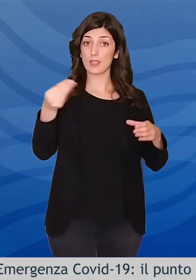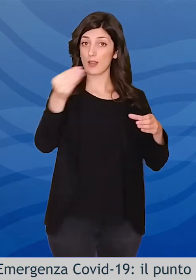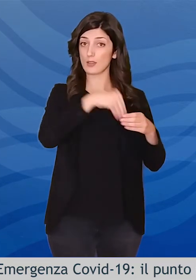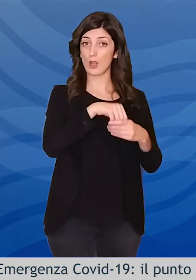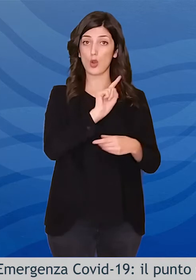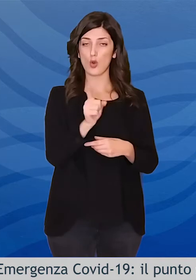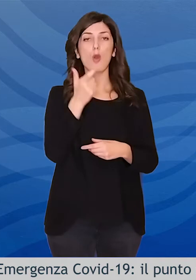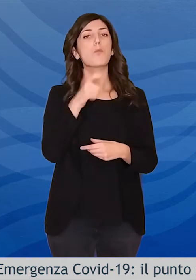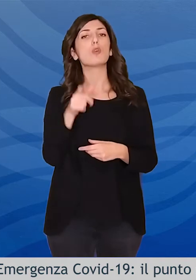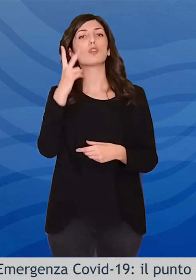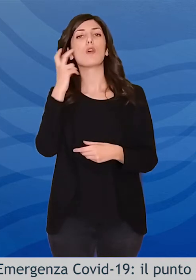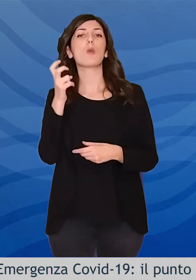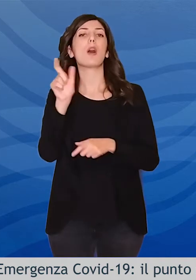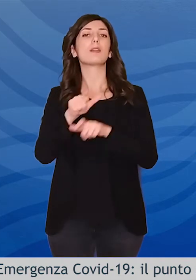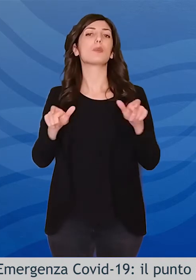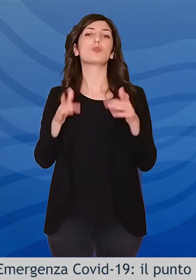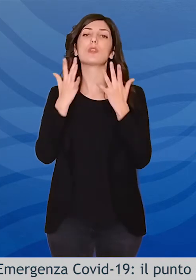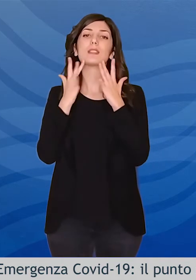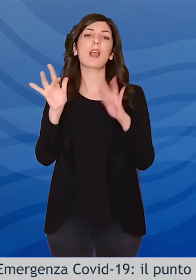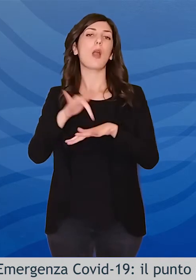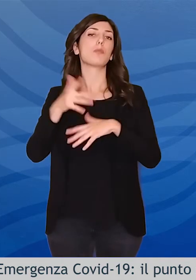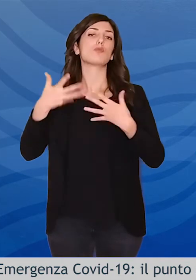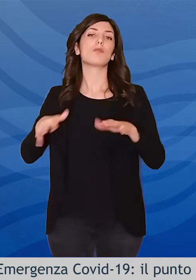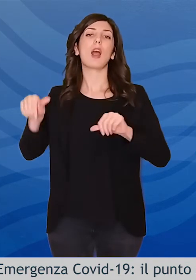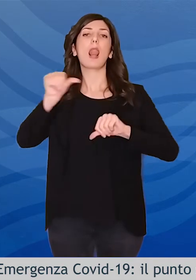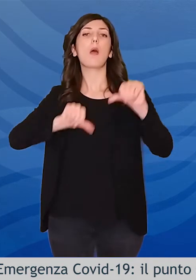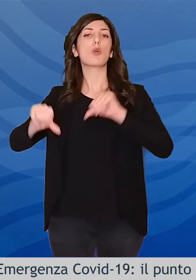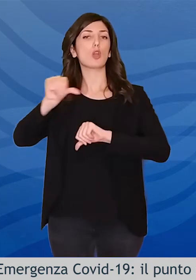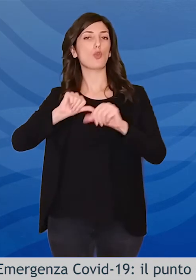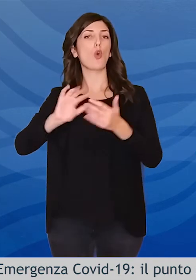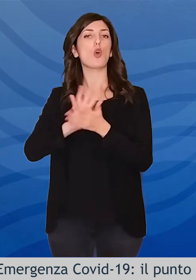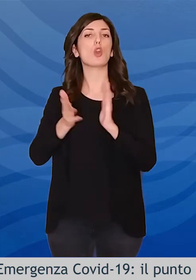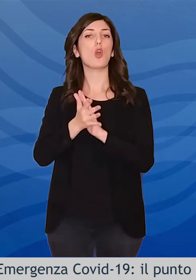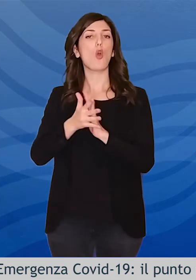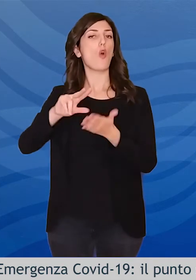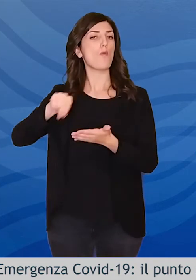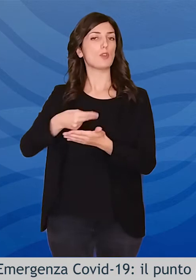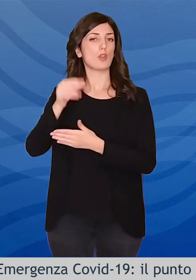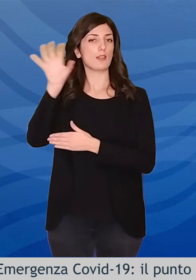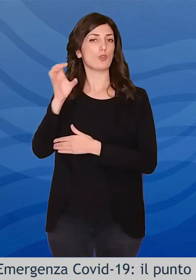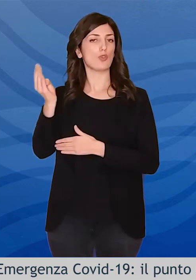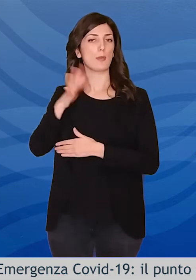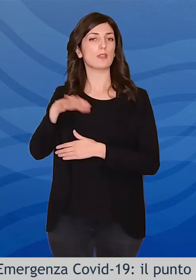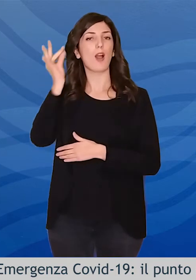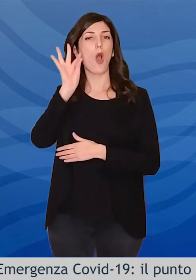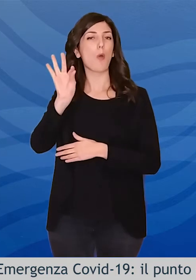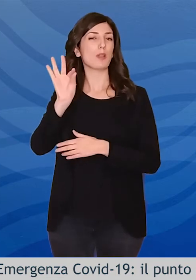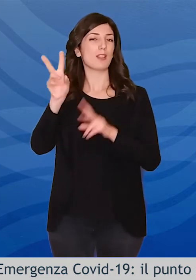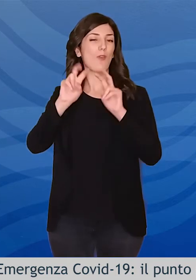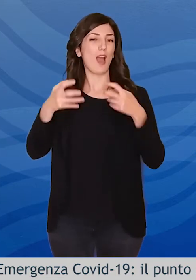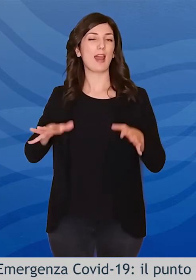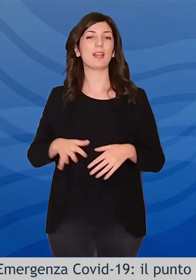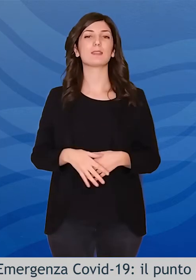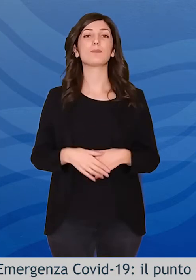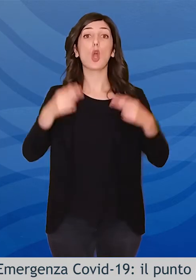Regione riguardando soggetti che hanno utilizzato i laboratori convenzionati per la diagnosi. Sul totale dei